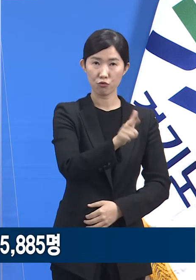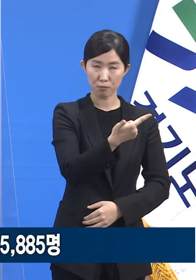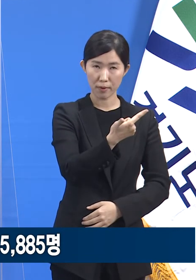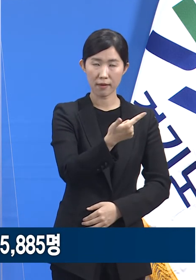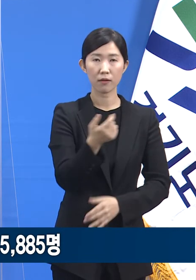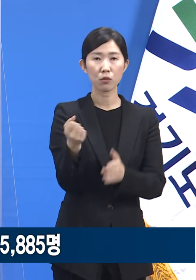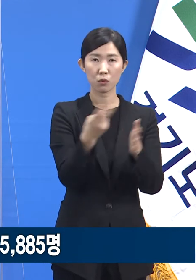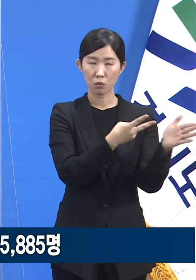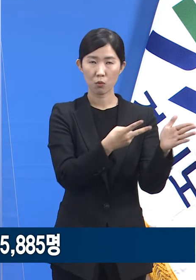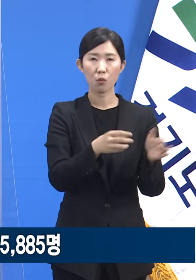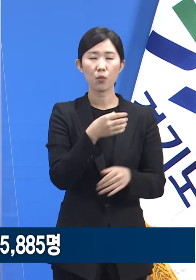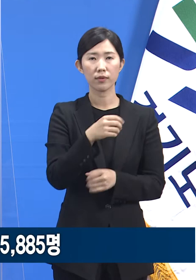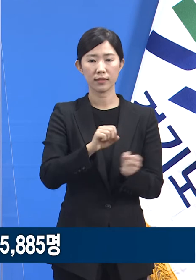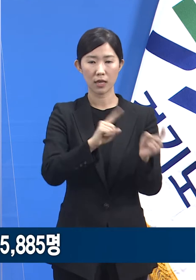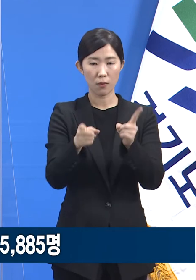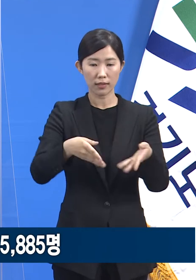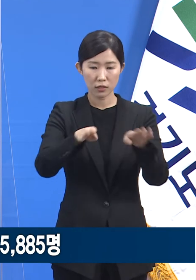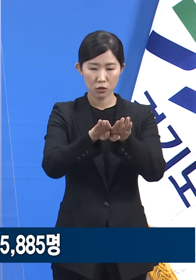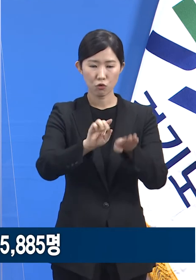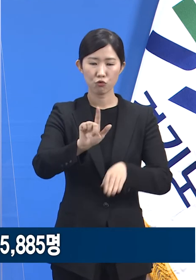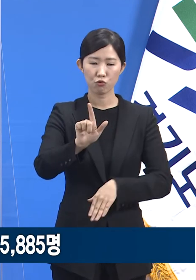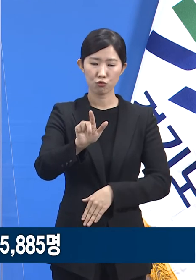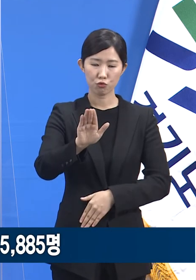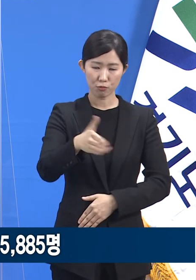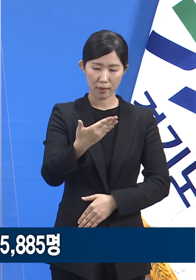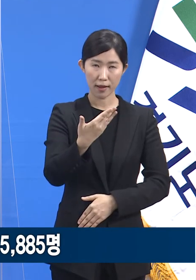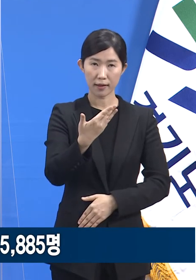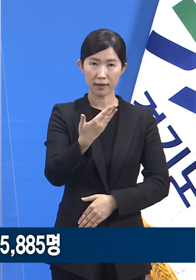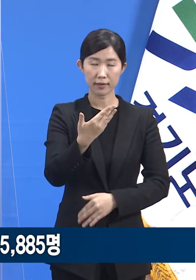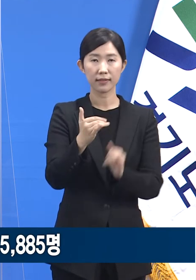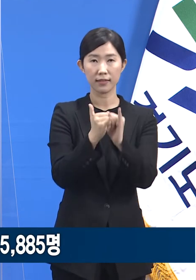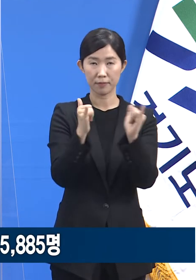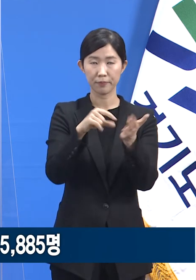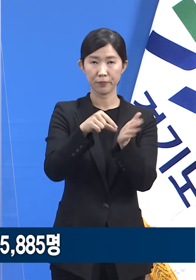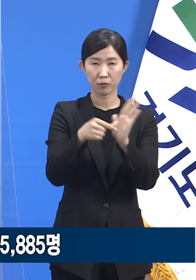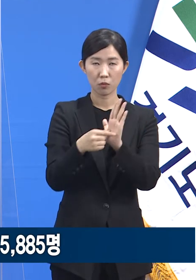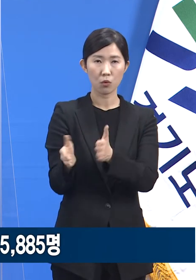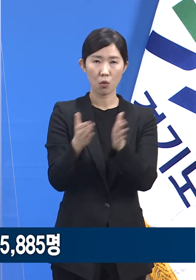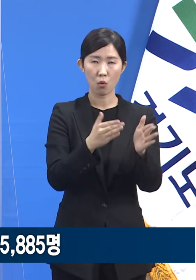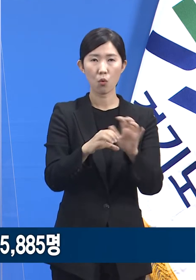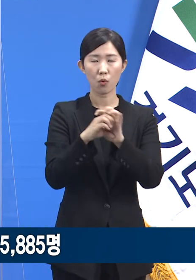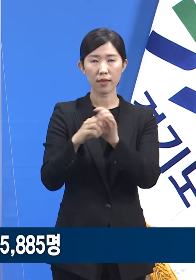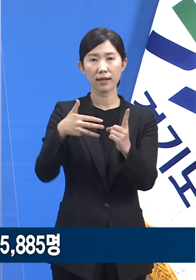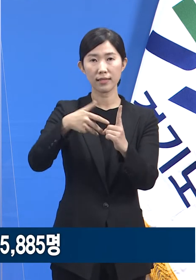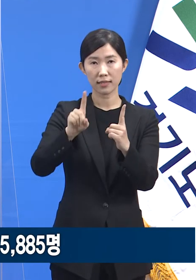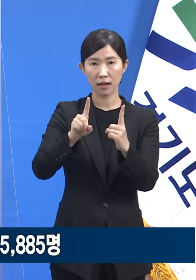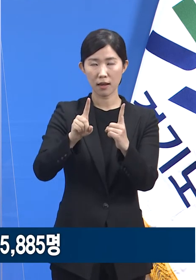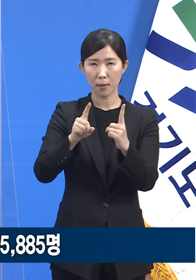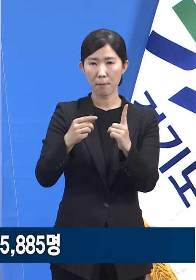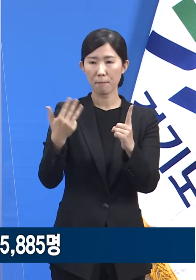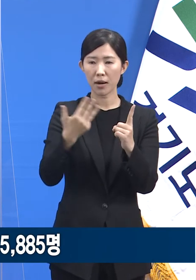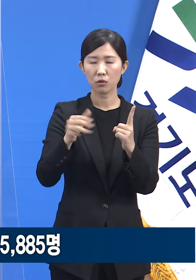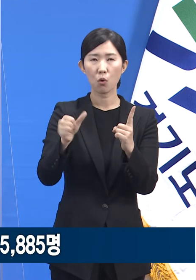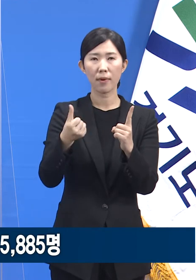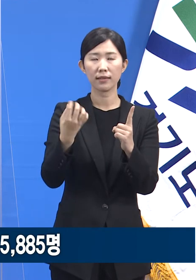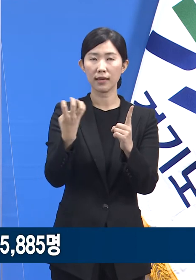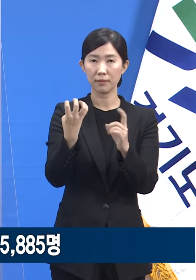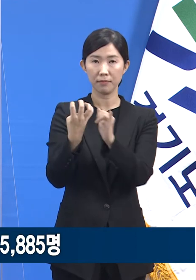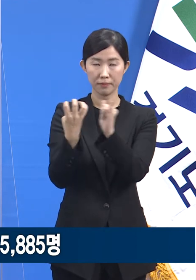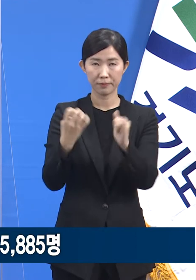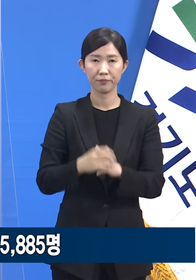재활시설 2만 6,934명, 코로나 1차 대응요원 8,540명, 코로나